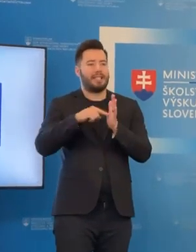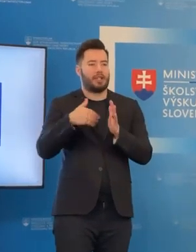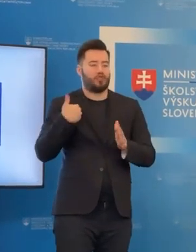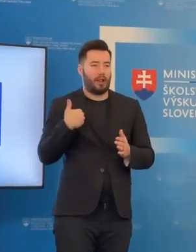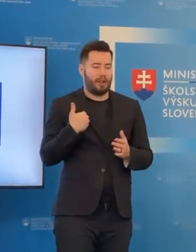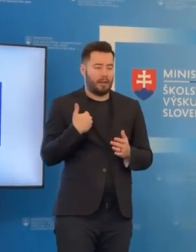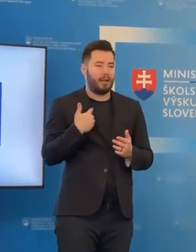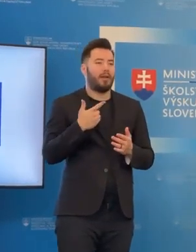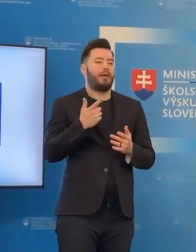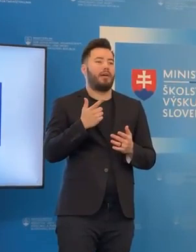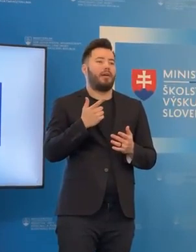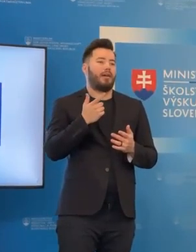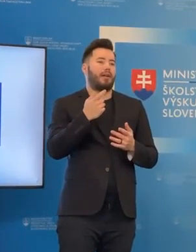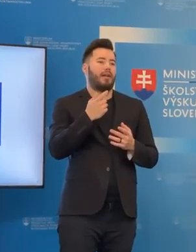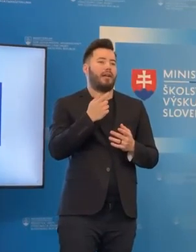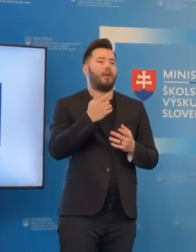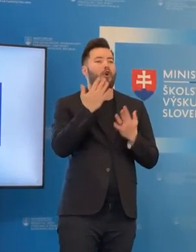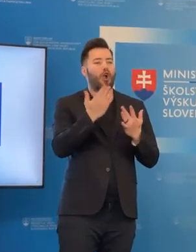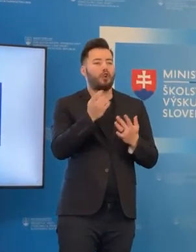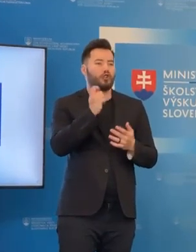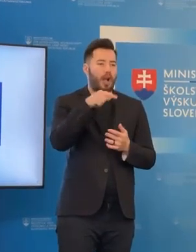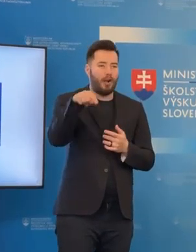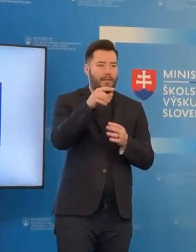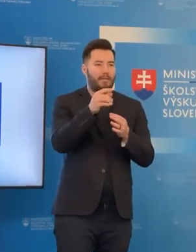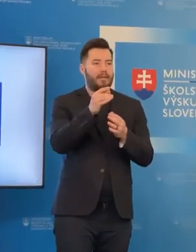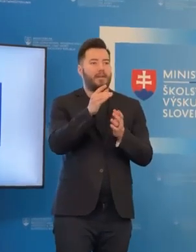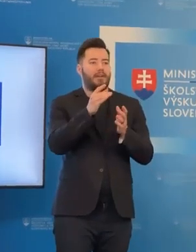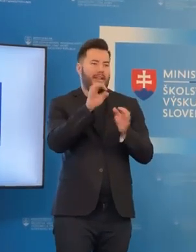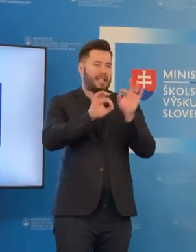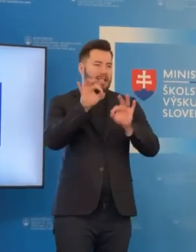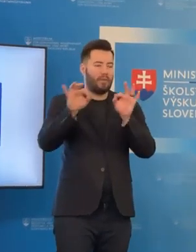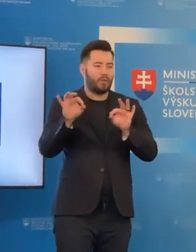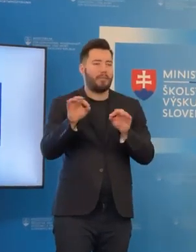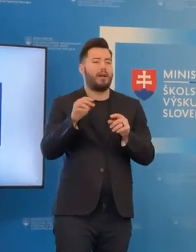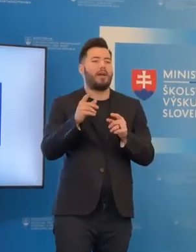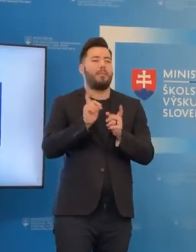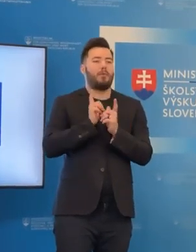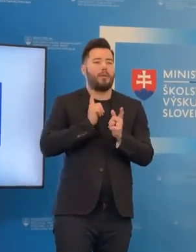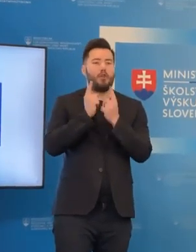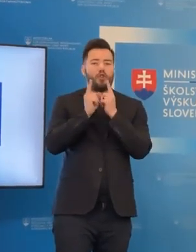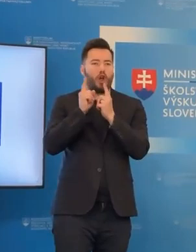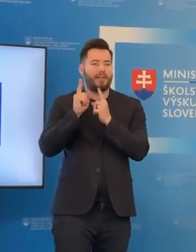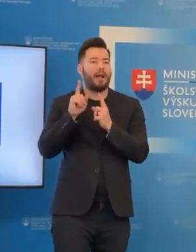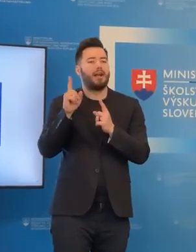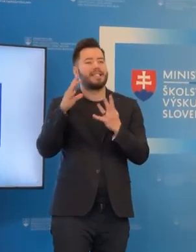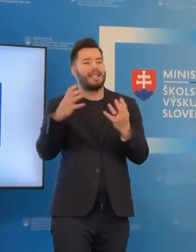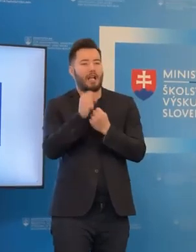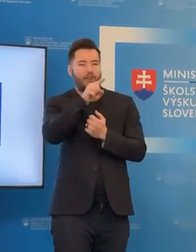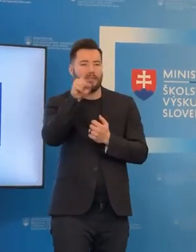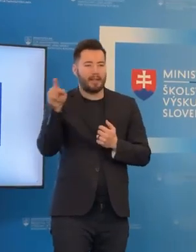jednotlivé čísla. Následne prebieha ešte ten celý proces so zriadovateľmi a sú určené